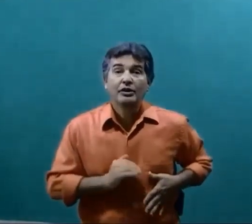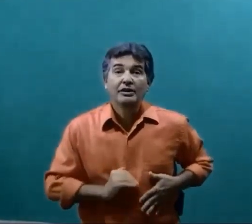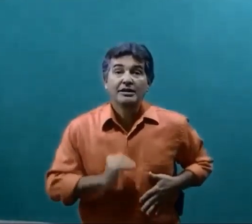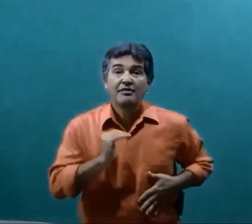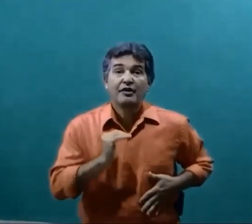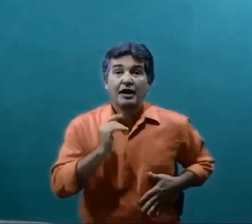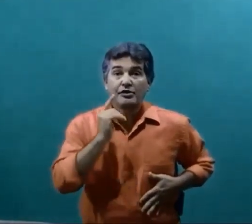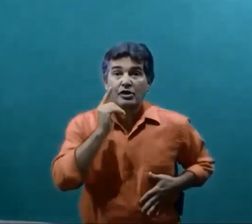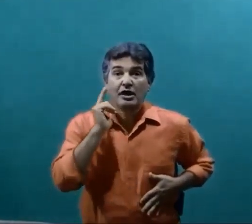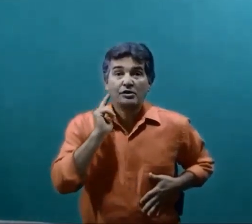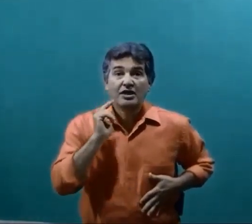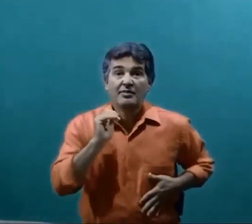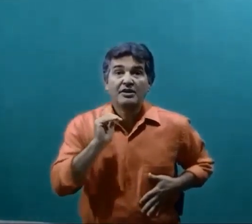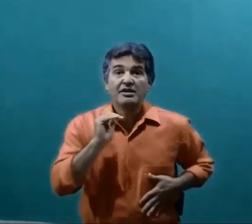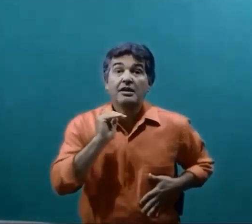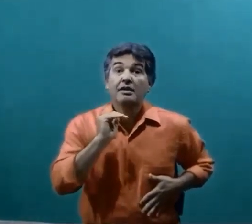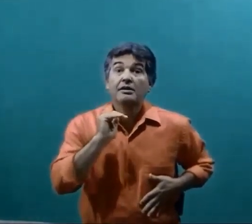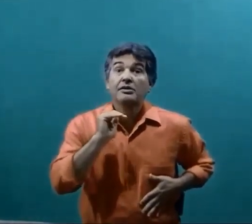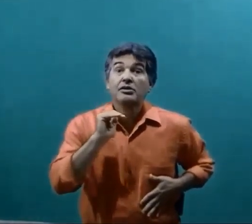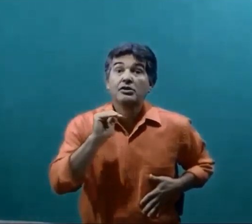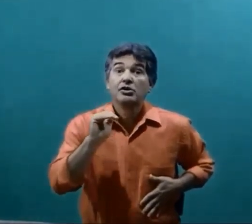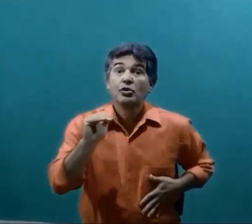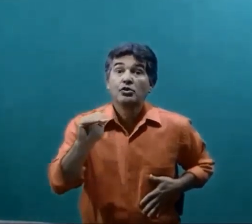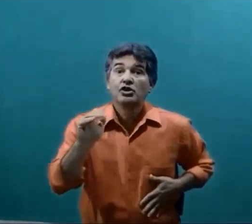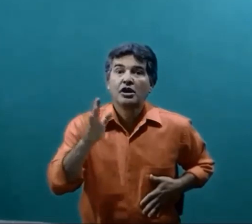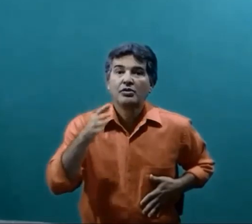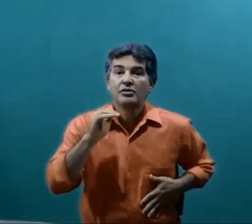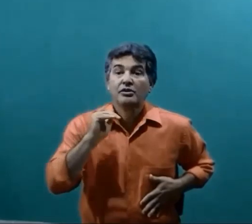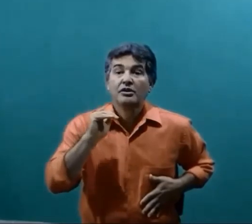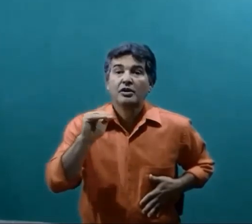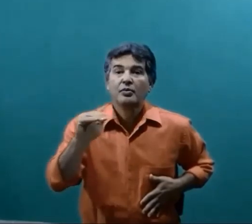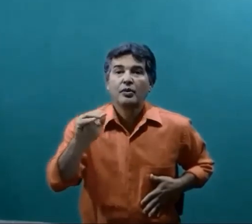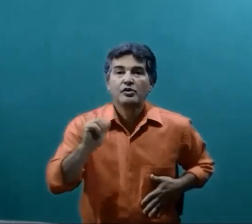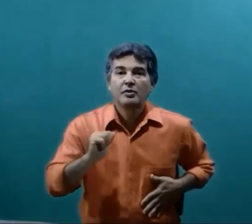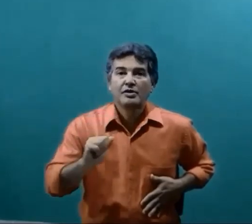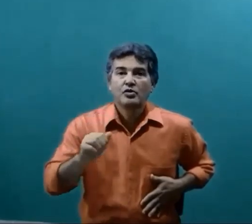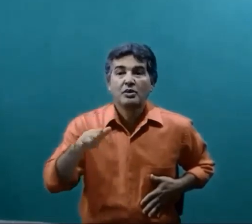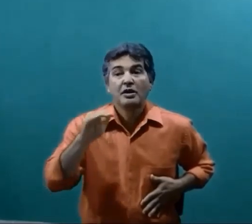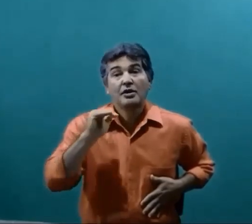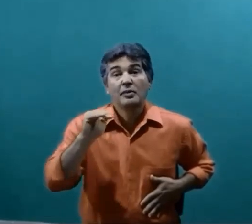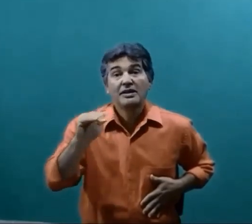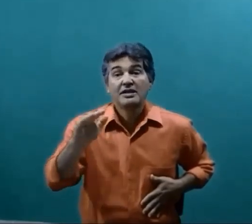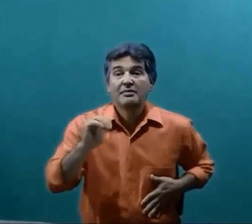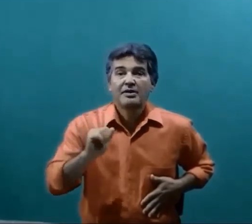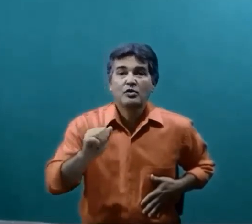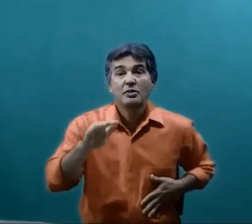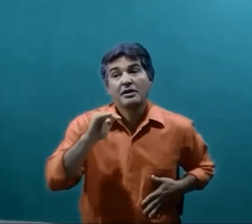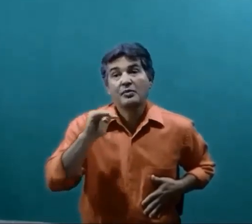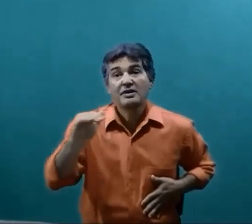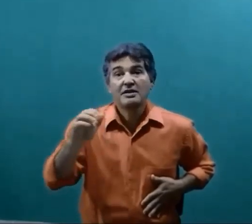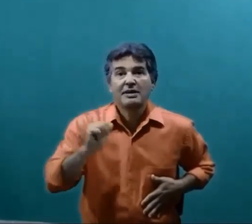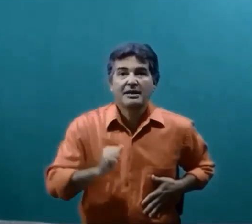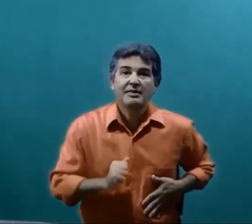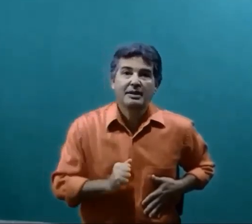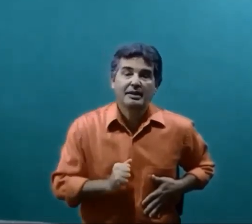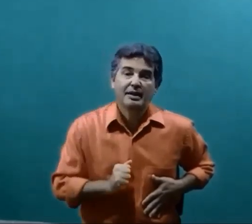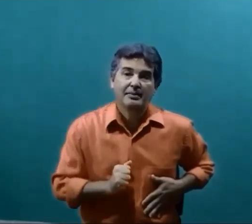Desse reflexo Chegar ao cérebro E dizer Estou cheio Não posso mais comer Não precisa mais comer Não precisa mais se alimentar